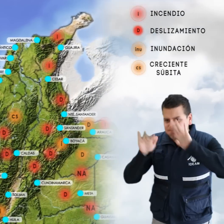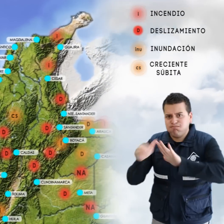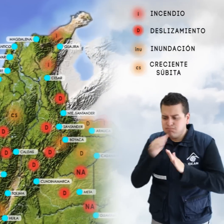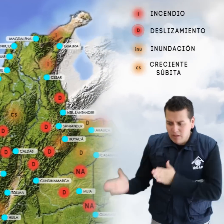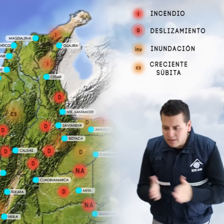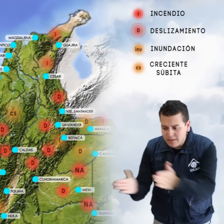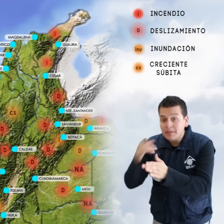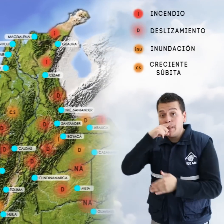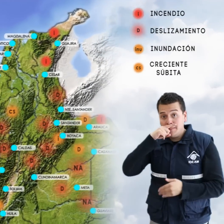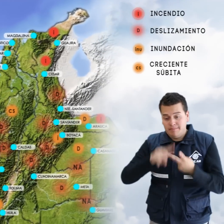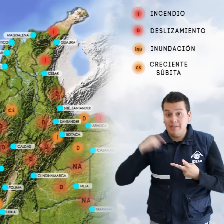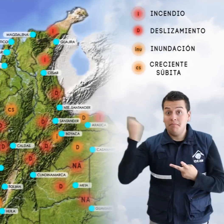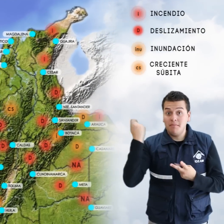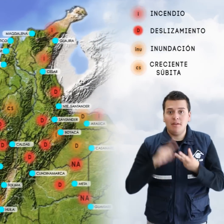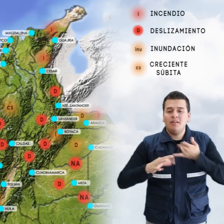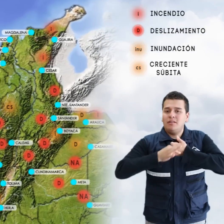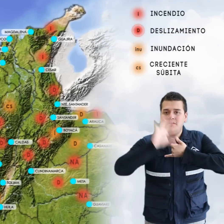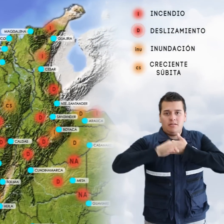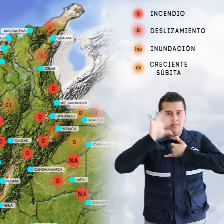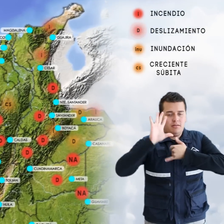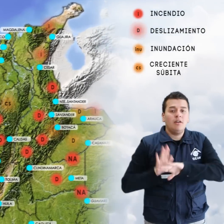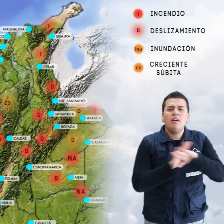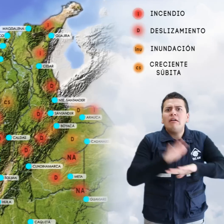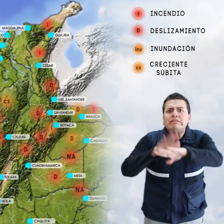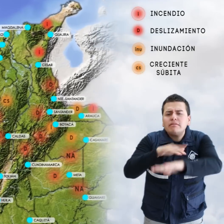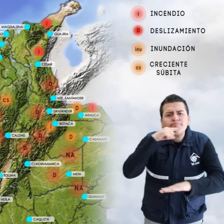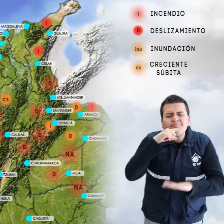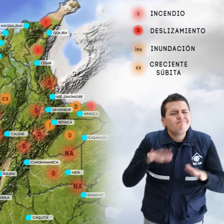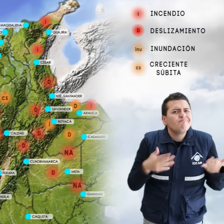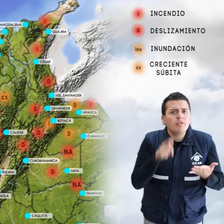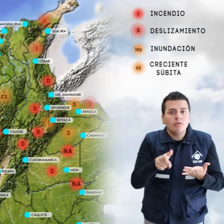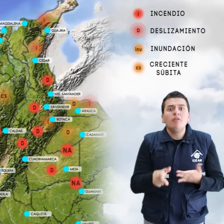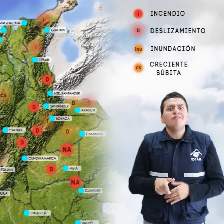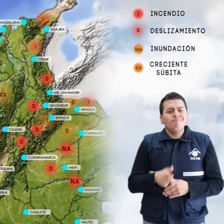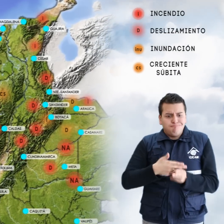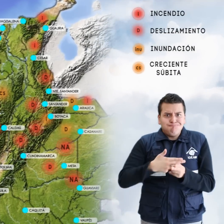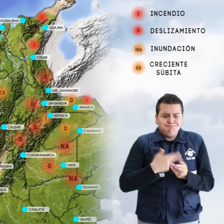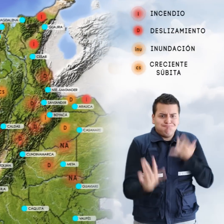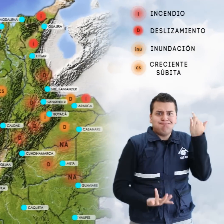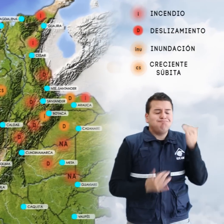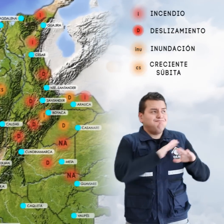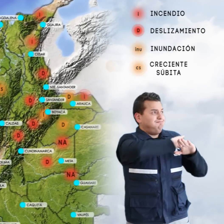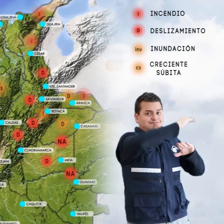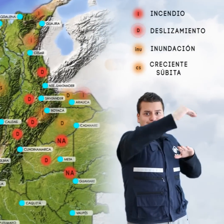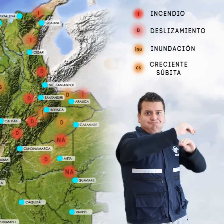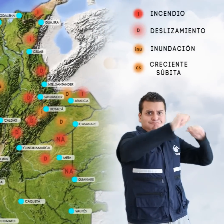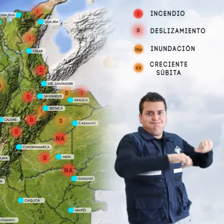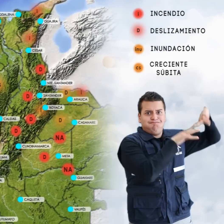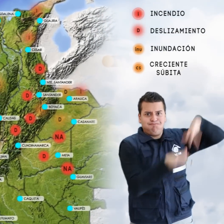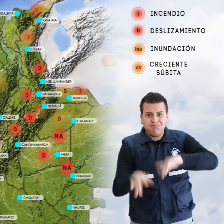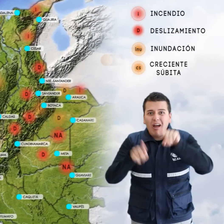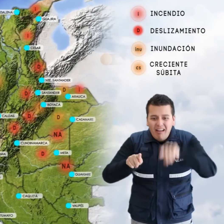Amazonas, Meta y Guaviare. Alerta roja por alta probabilidad de deslizamientos de tierra en algunos sectores de